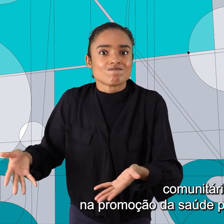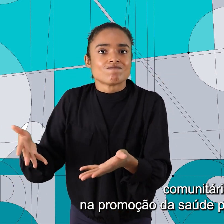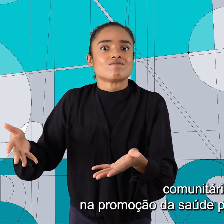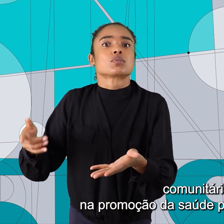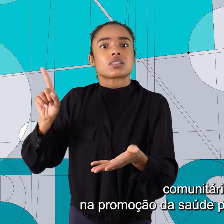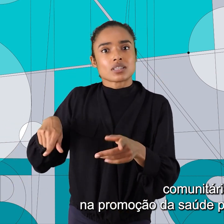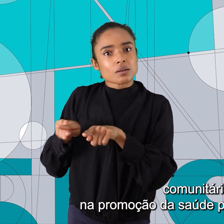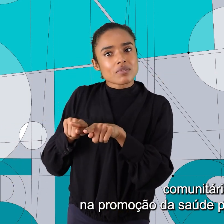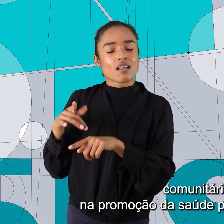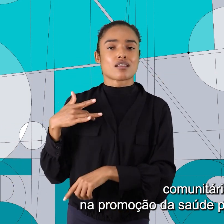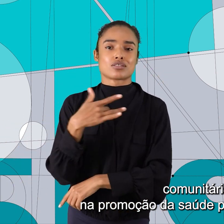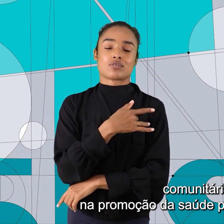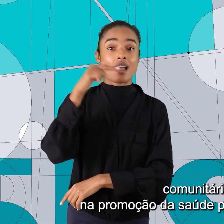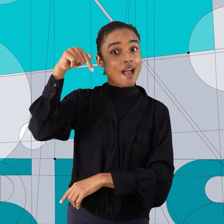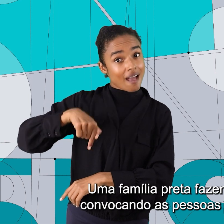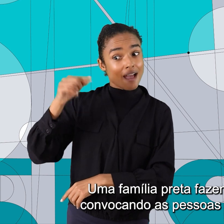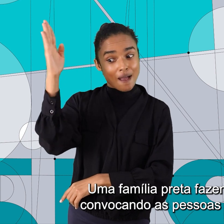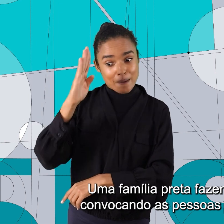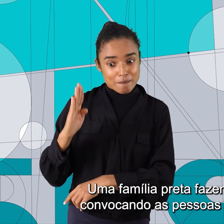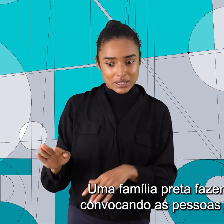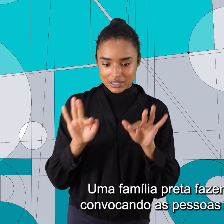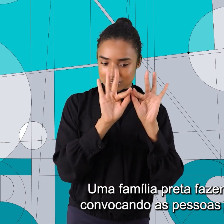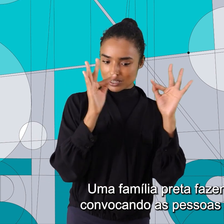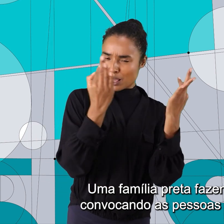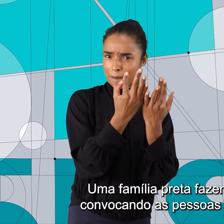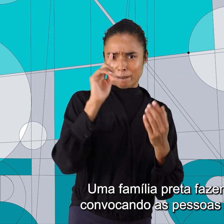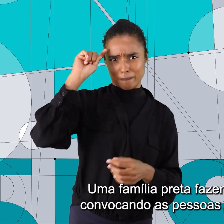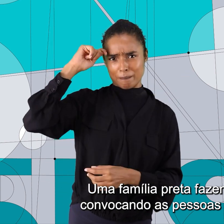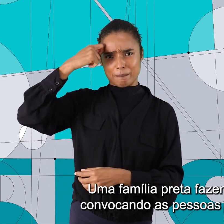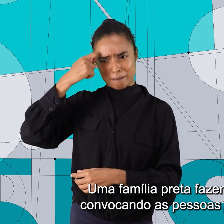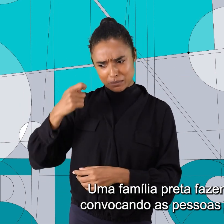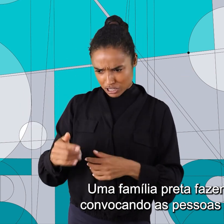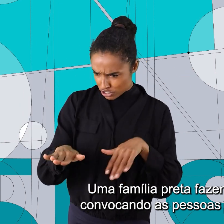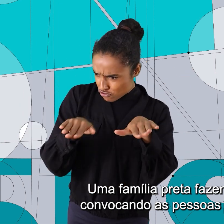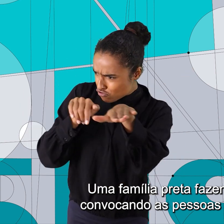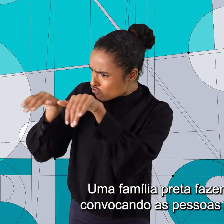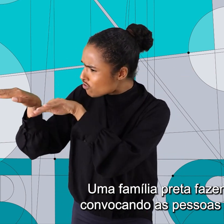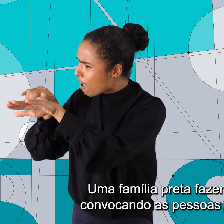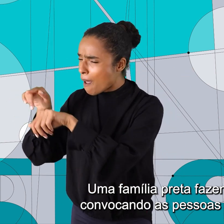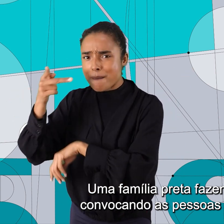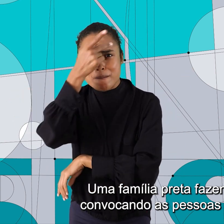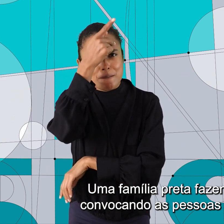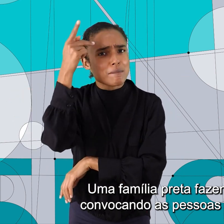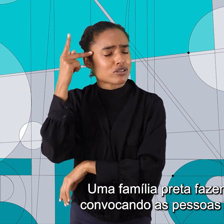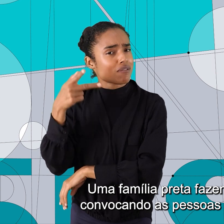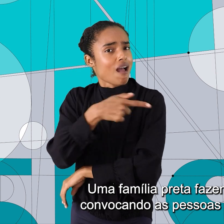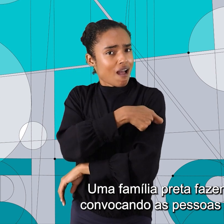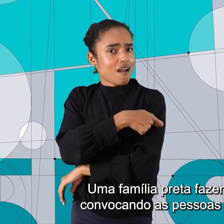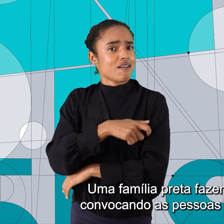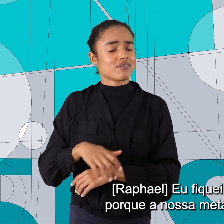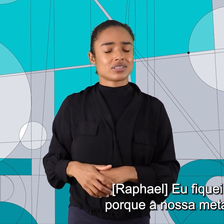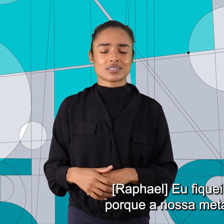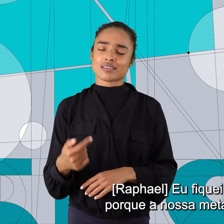saúde pública no Brasil. Uma família preta fazendo um vídeo e convocando as pessoas a se vacinarem.